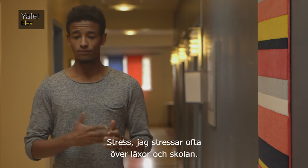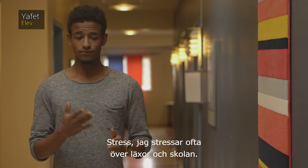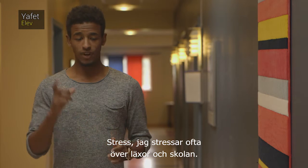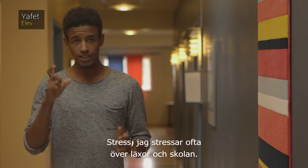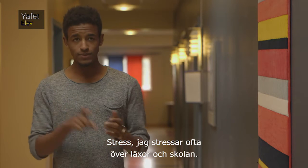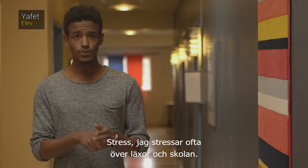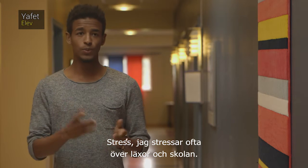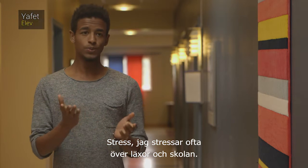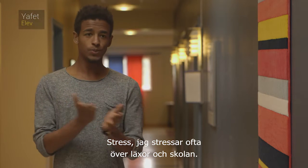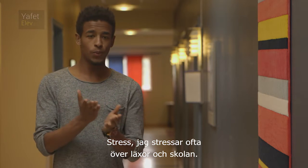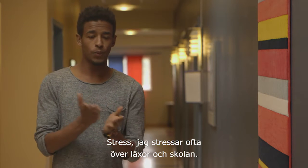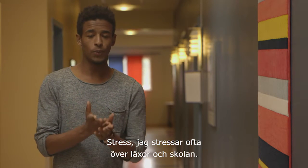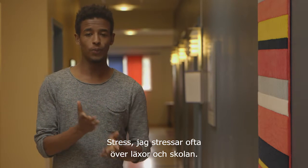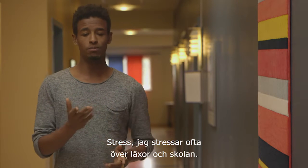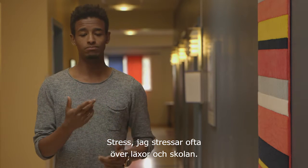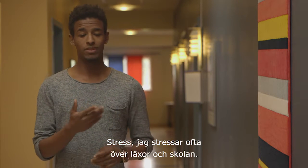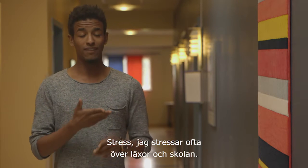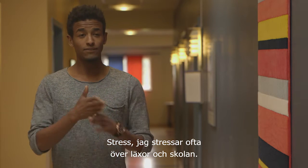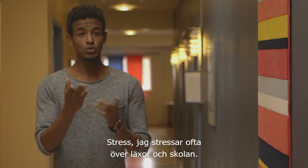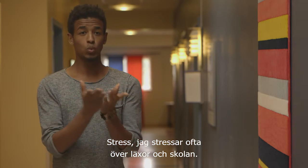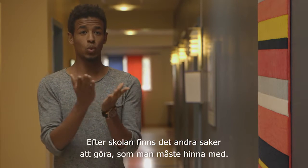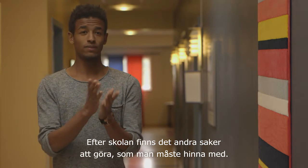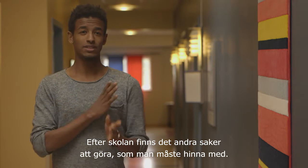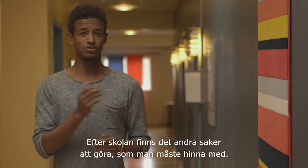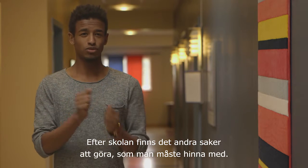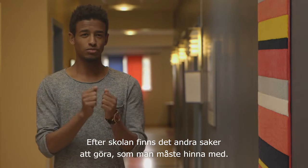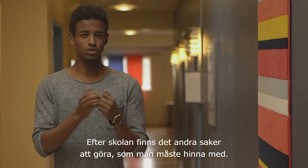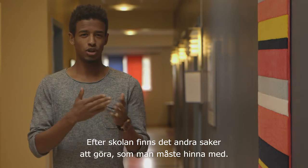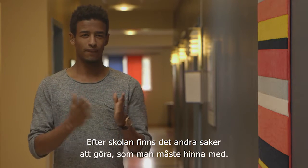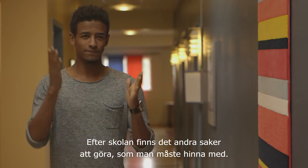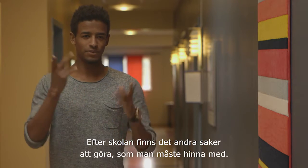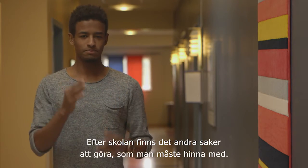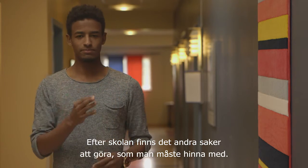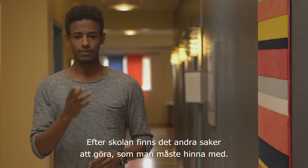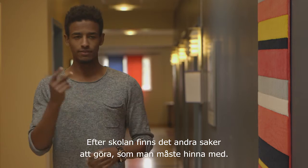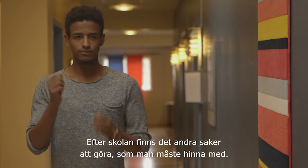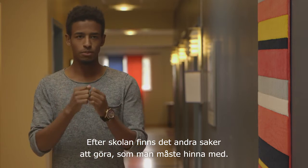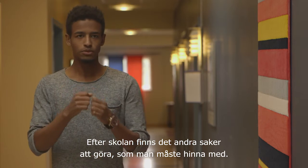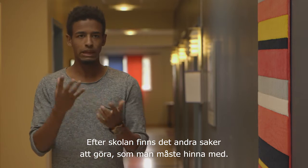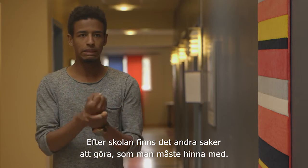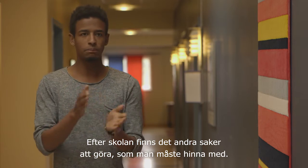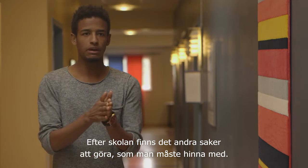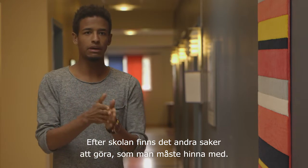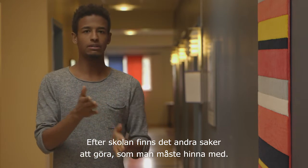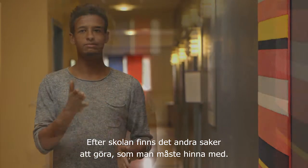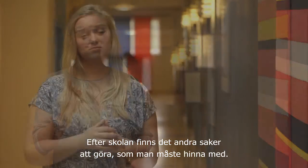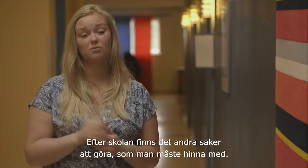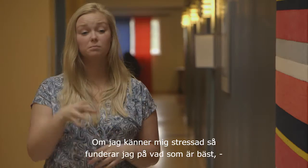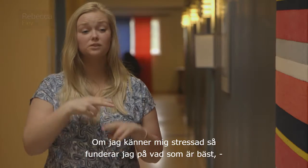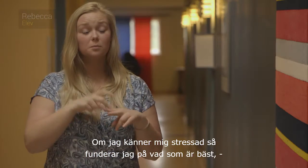Jag stressar ofta över läxor och skolan. Efter skolan finns det andra saker att göra som man måste hinna med. Om jag